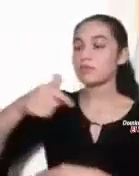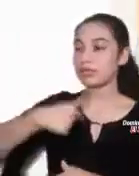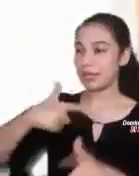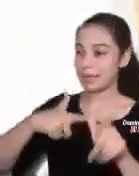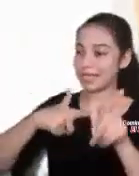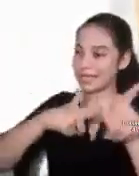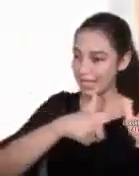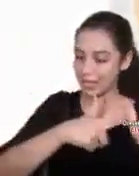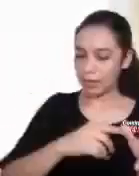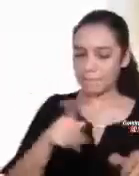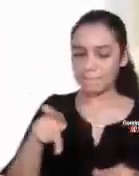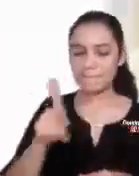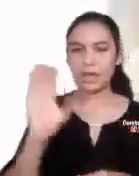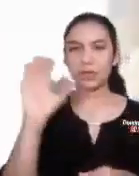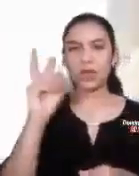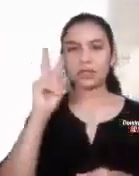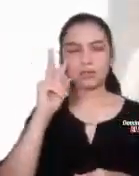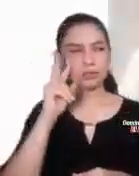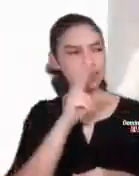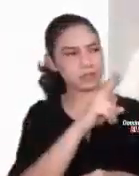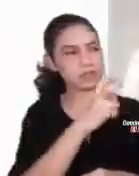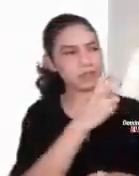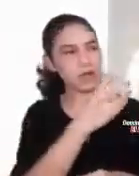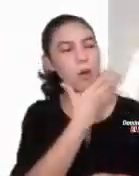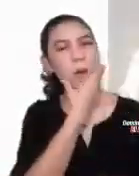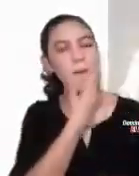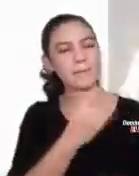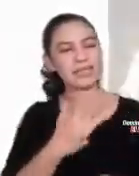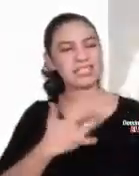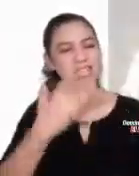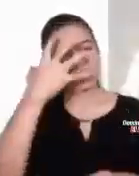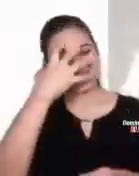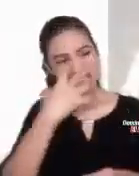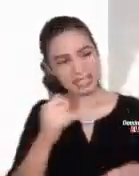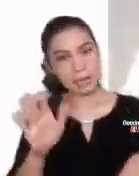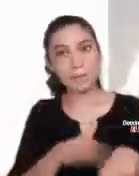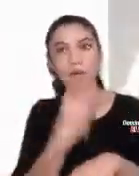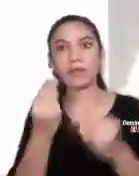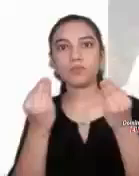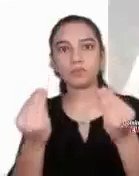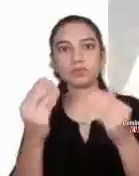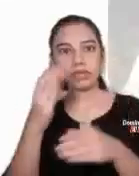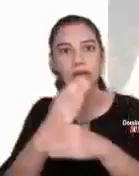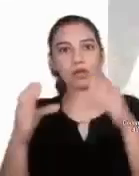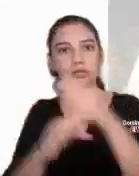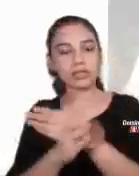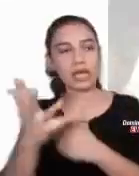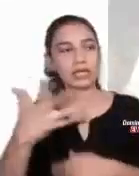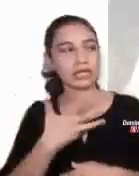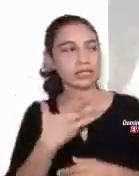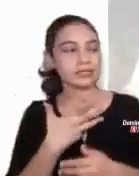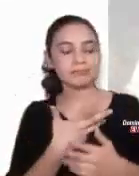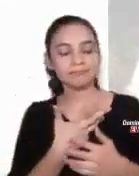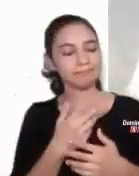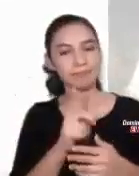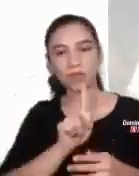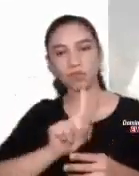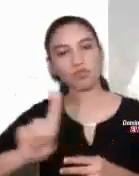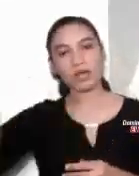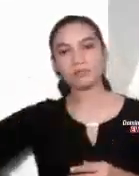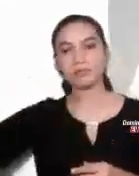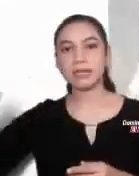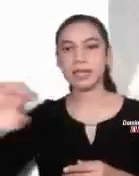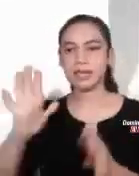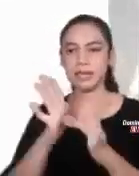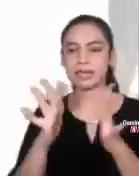estas palabras, el hombre se entristeció y se fue apesadumbrado porque tenía muchos bienes. Jesús mirando a su alrededor